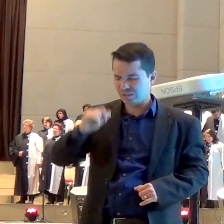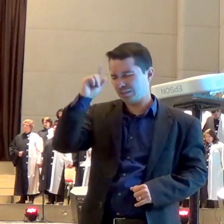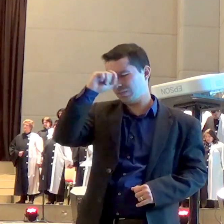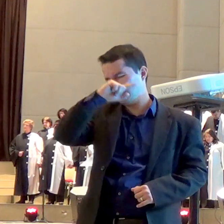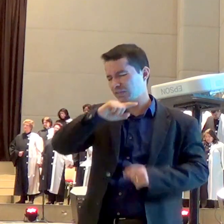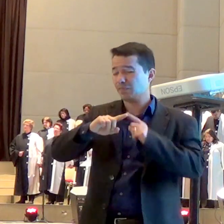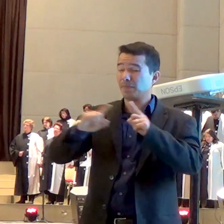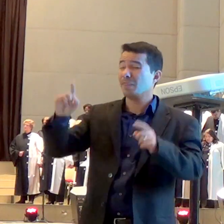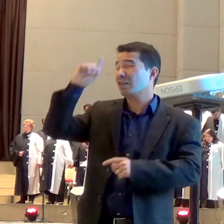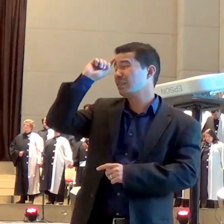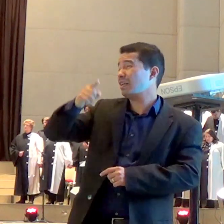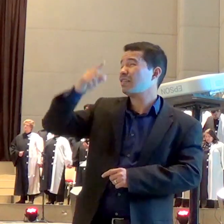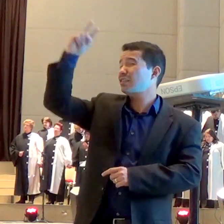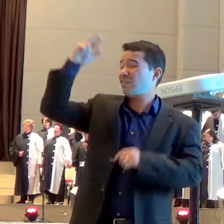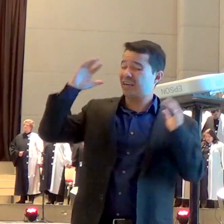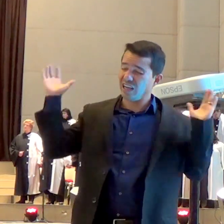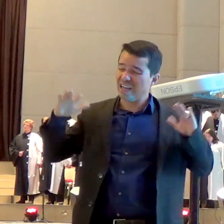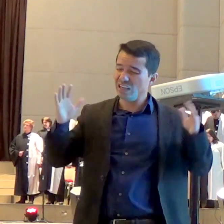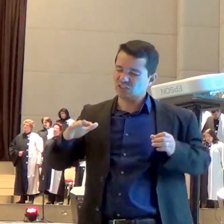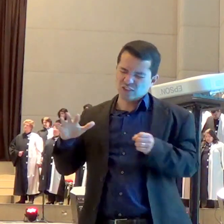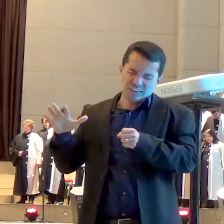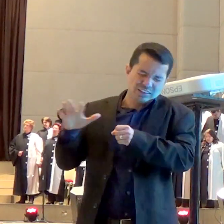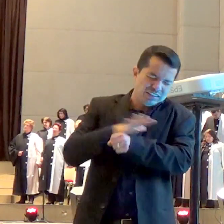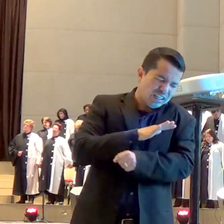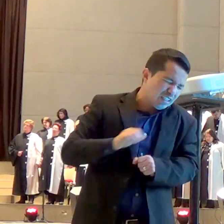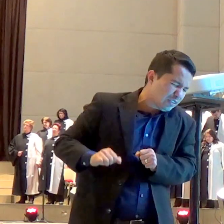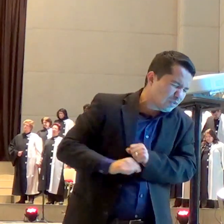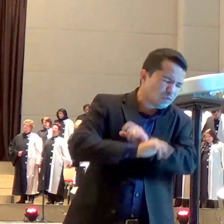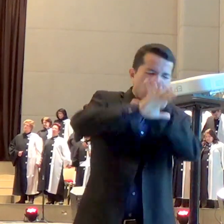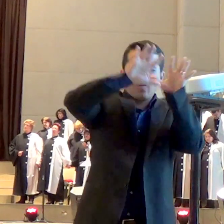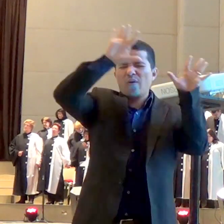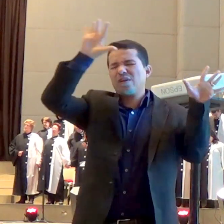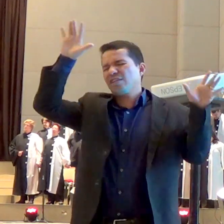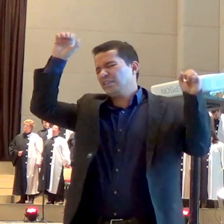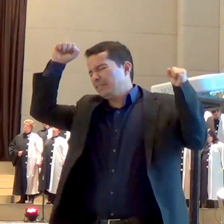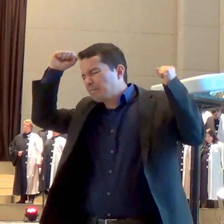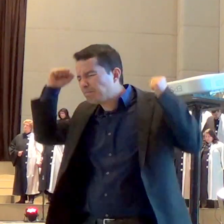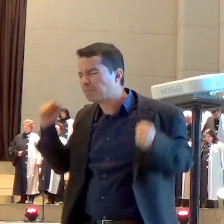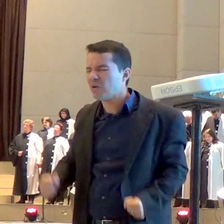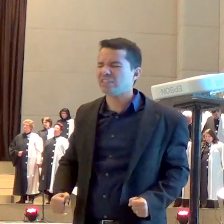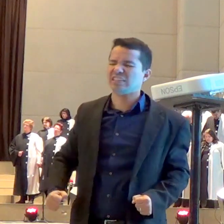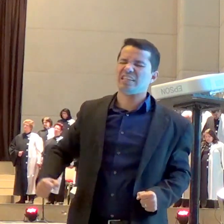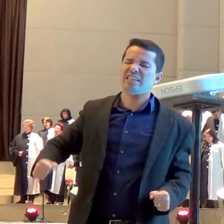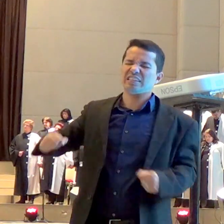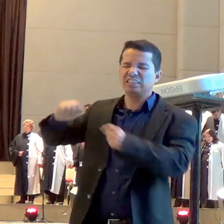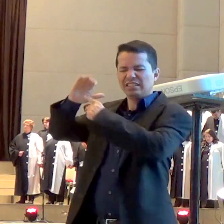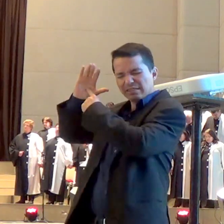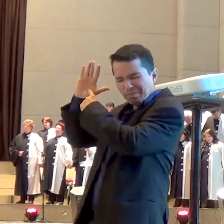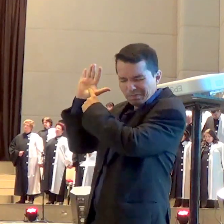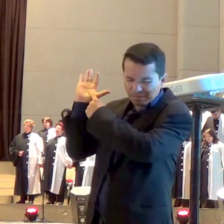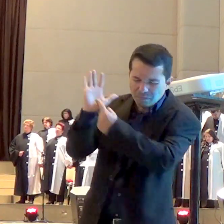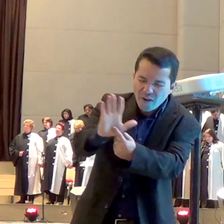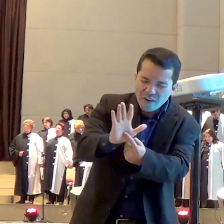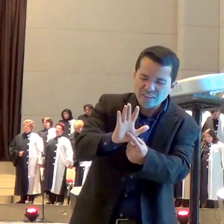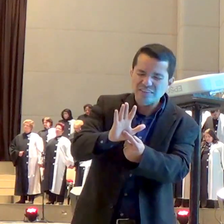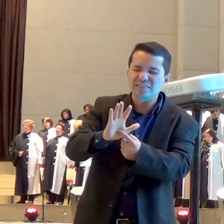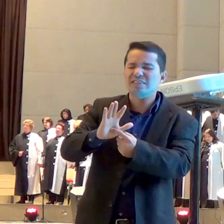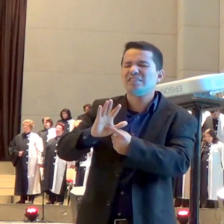tua glória e do teu poder com as brasas do altar da graça para visitar em pessoas para